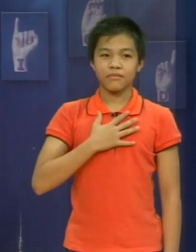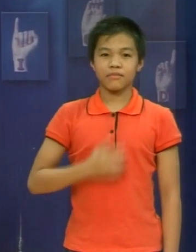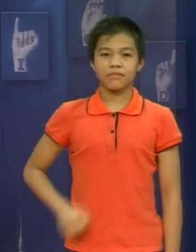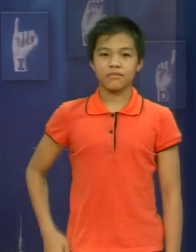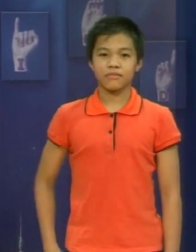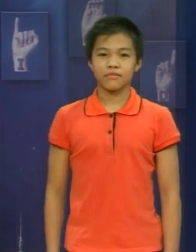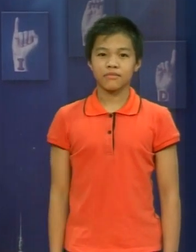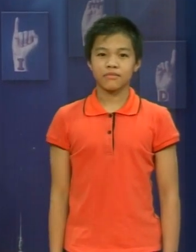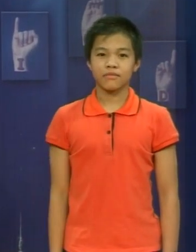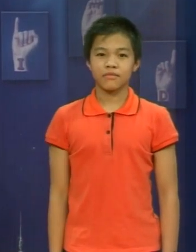Chị là người rất tình cảm